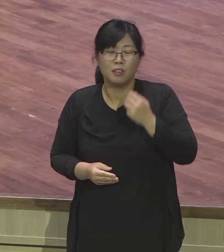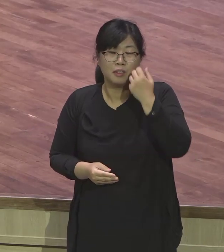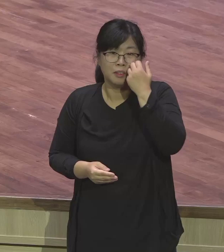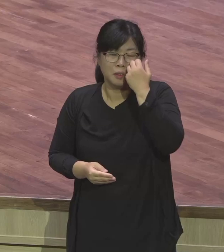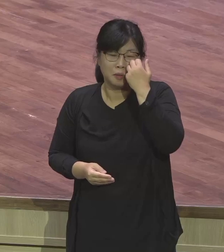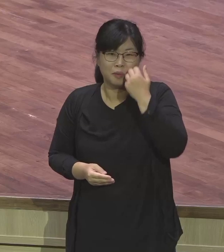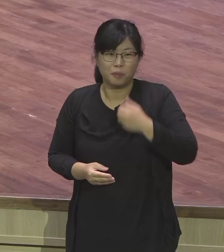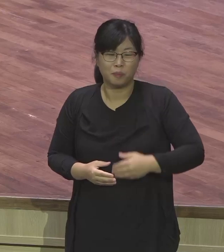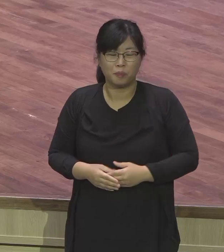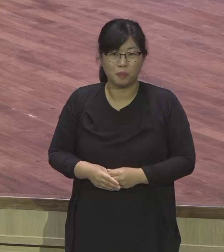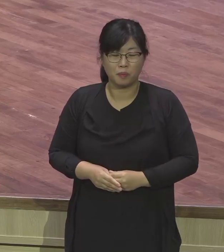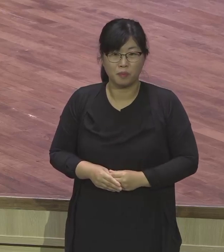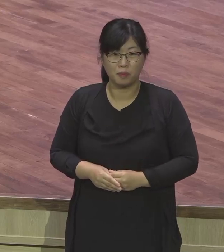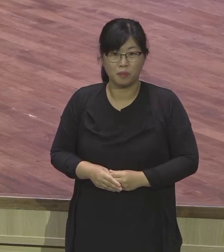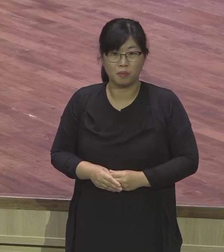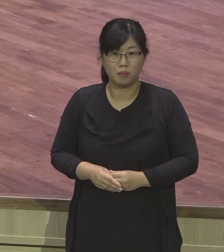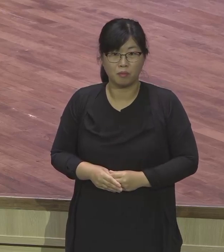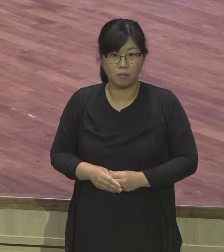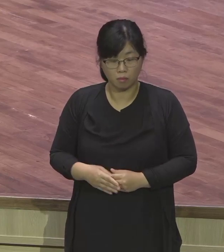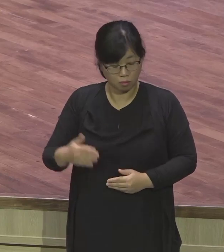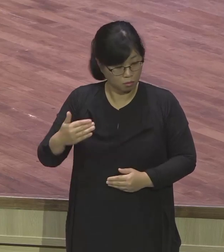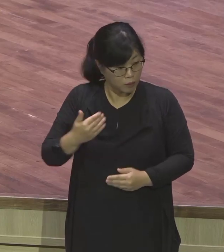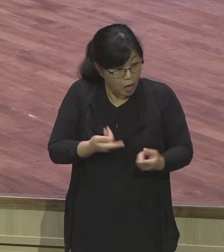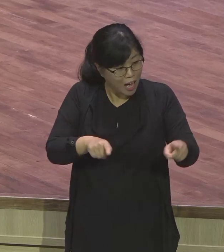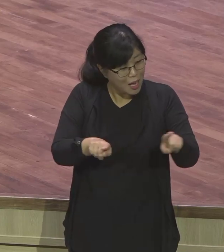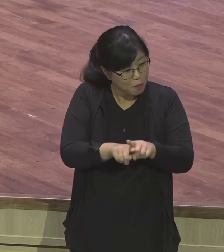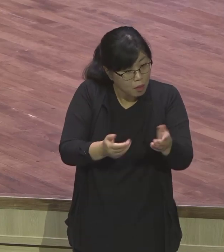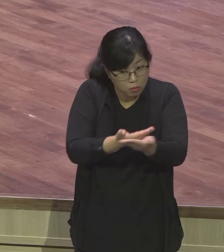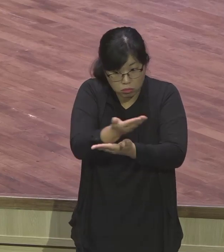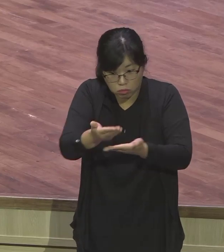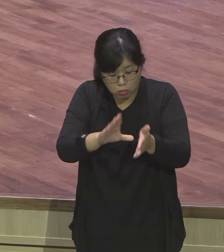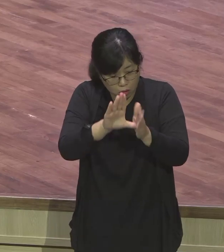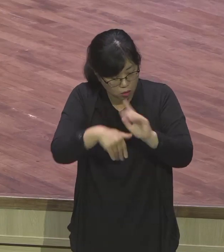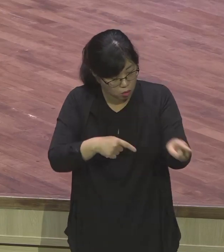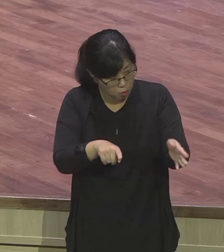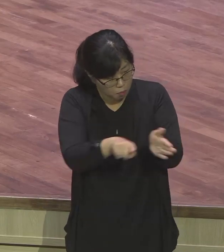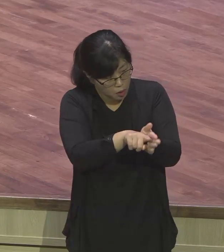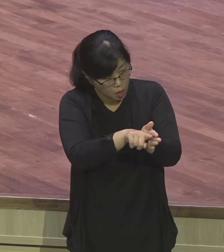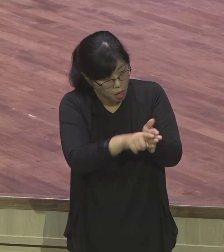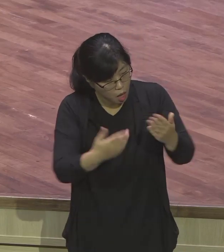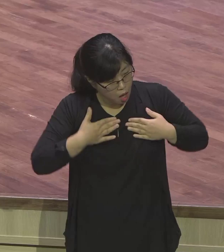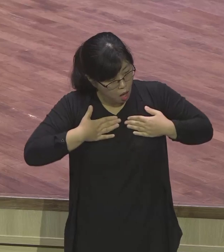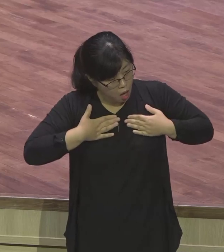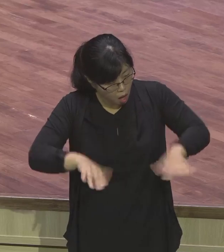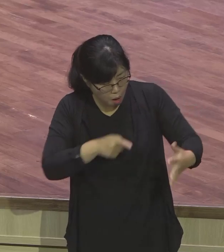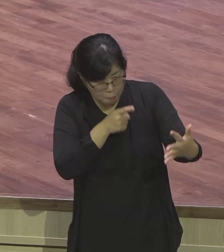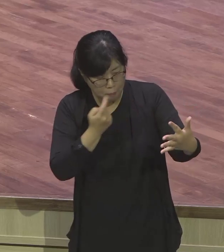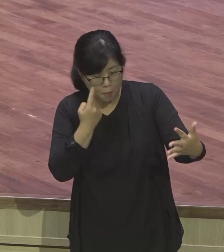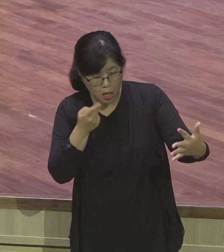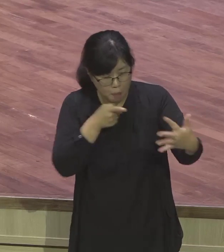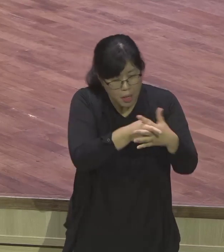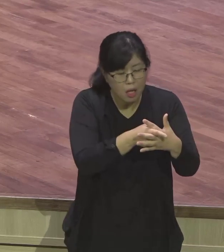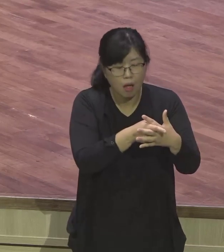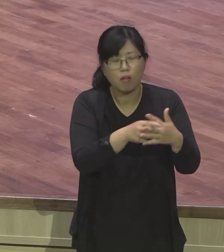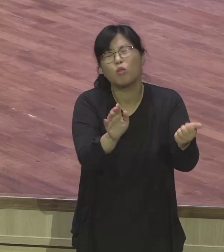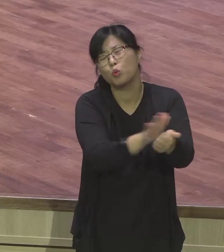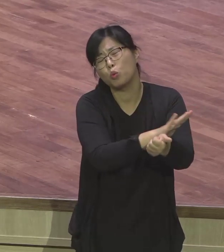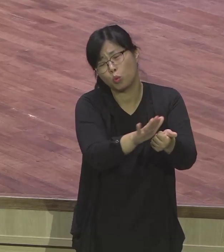믿음이 약한 자가 많잖아요. 교회 안에는. 새로 등록한 새가족들. 이런 믿음